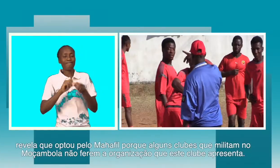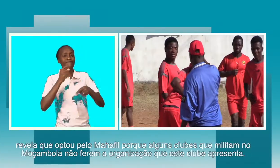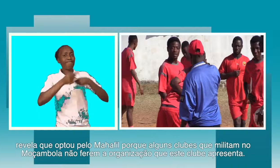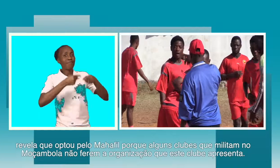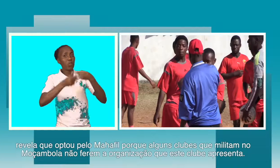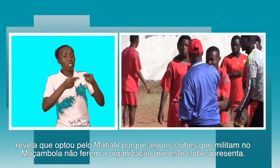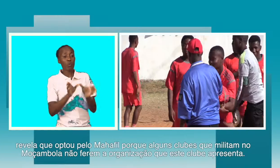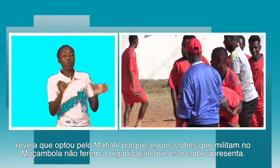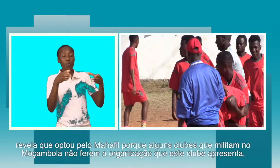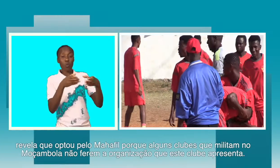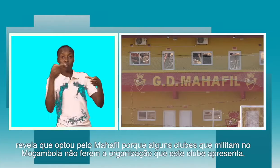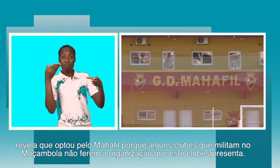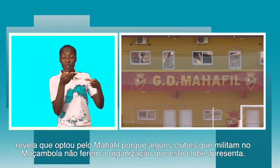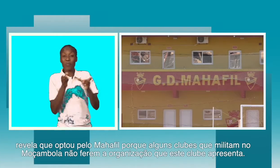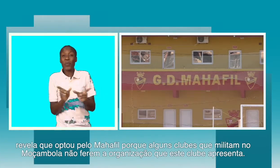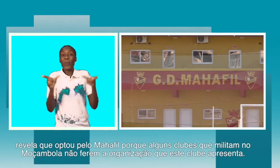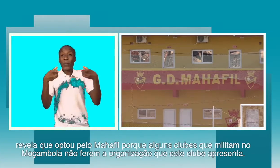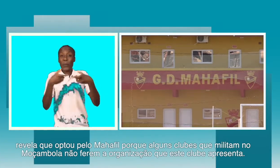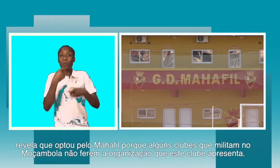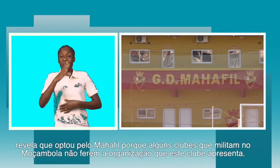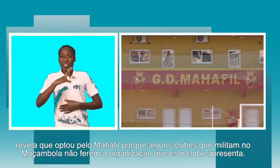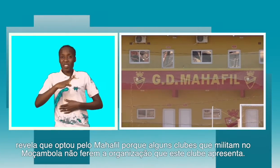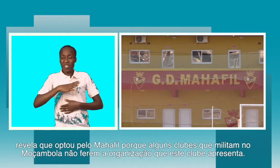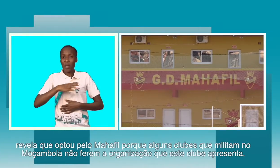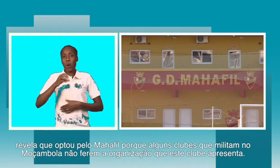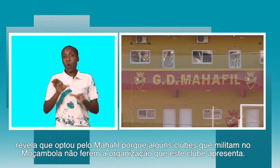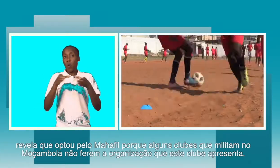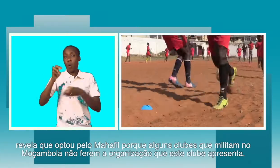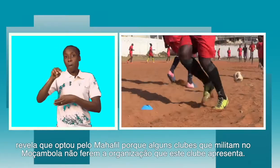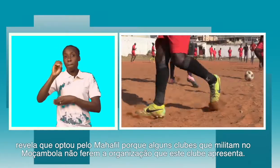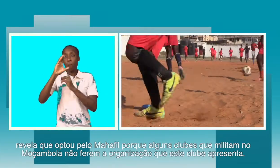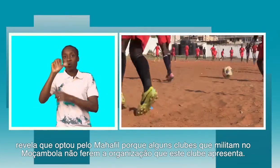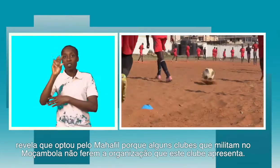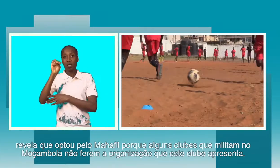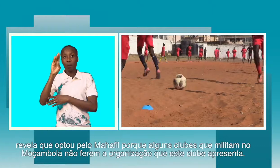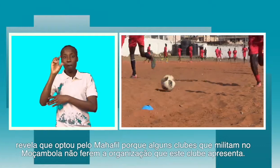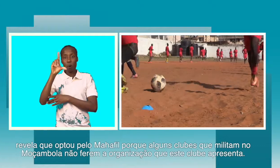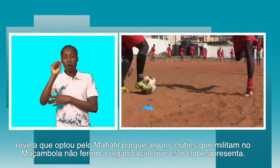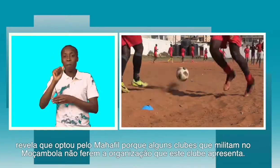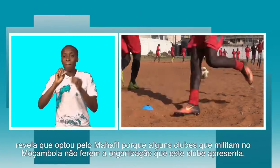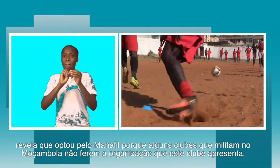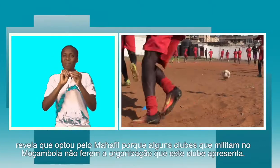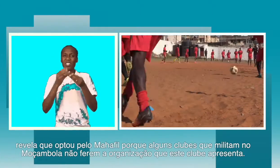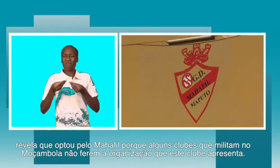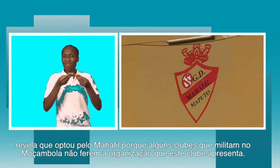do Maafil, porque alguns clubes que militam no Moçambola não oferecem a organização que este emblema apresenta.